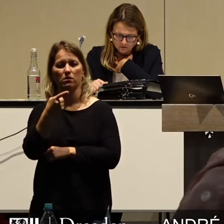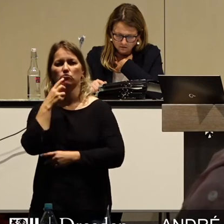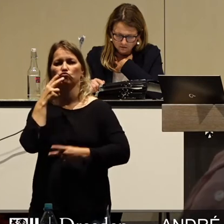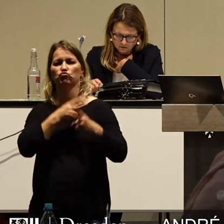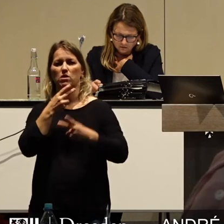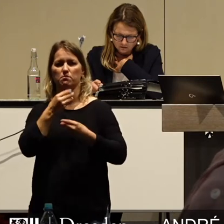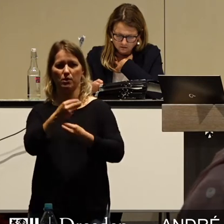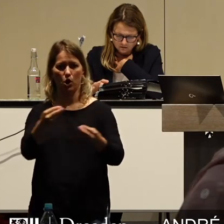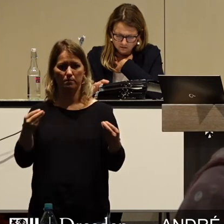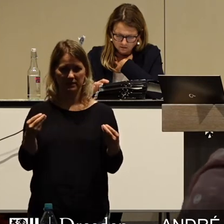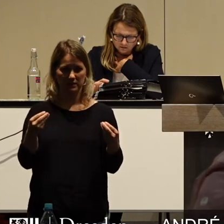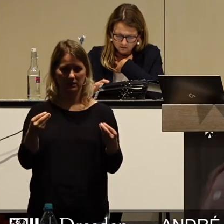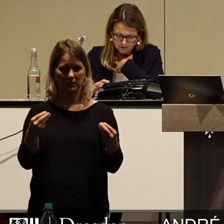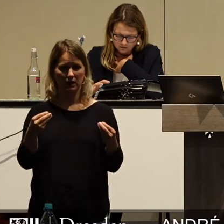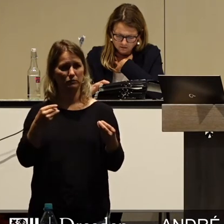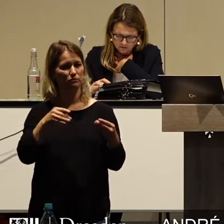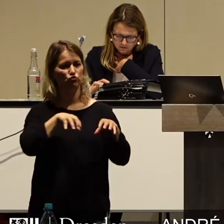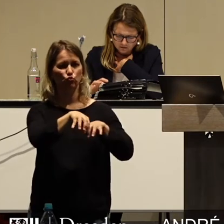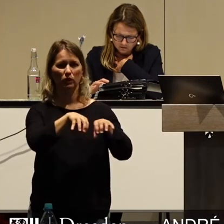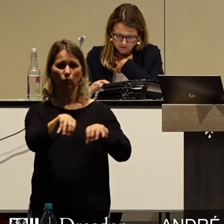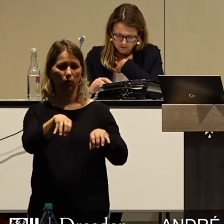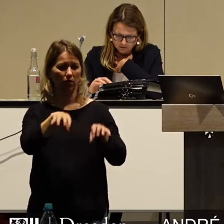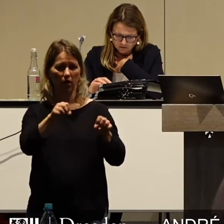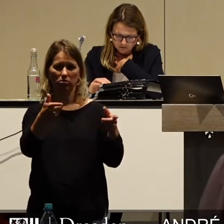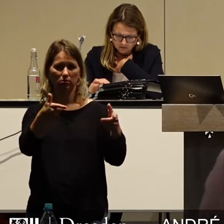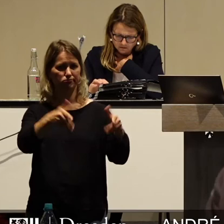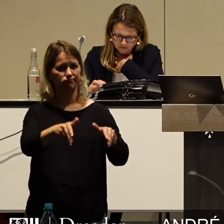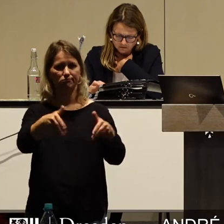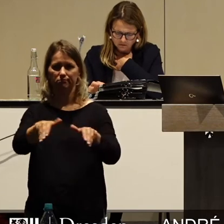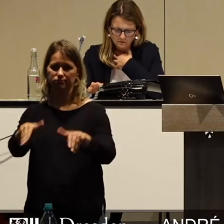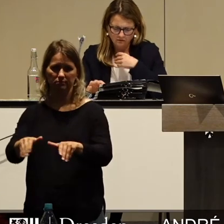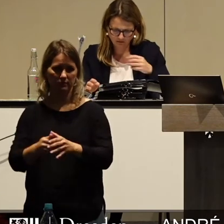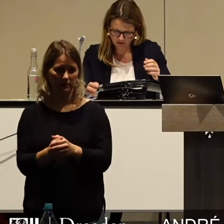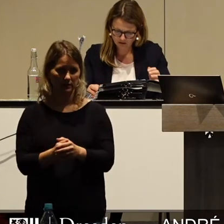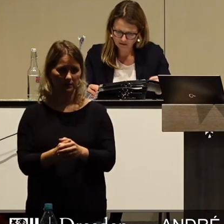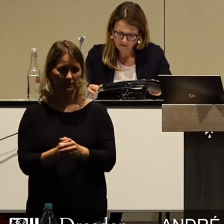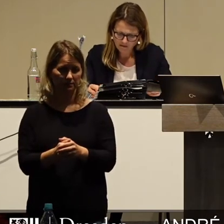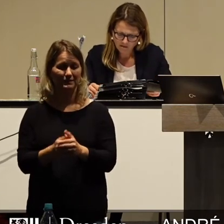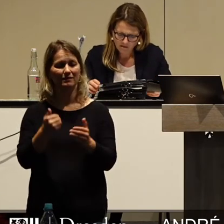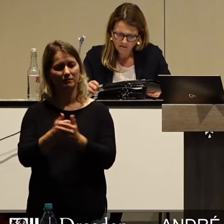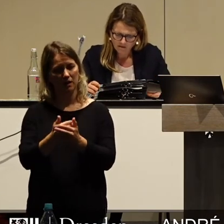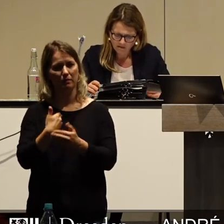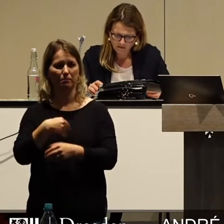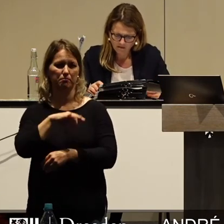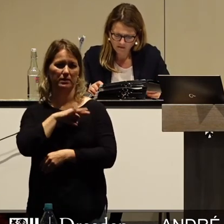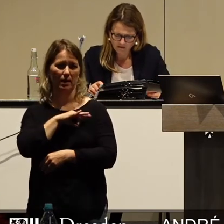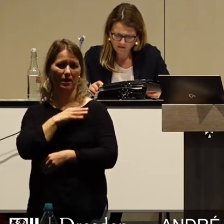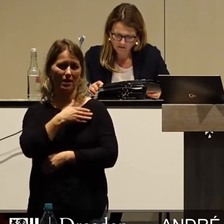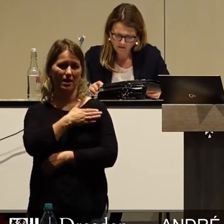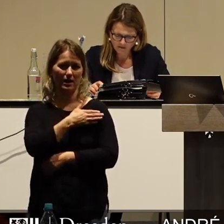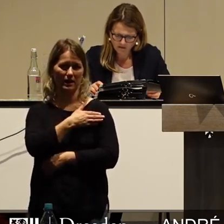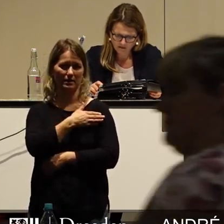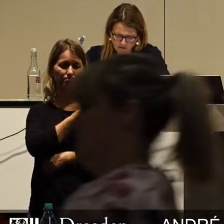Strukturen, zerstört zu werden. Und deshalb werden wir von der Linken uns in den